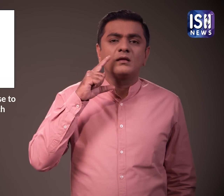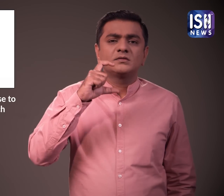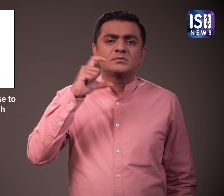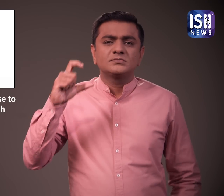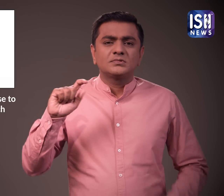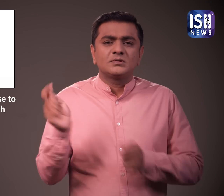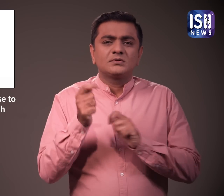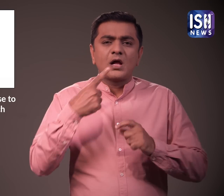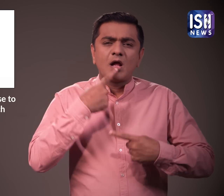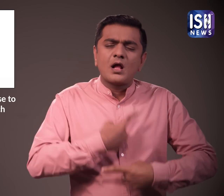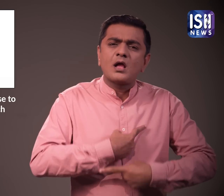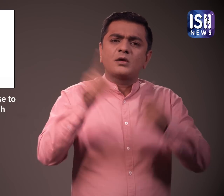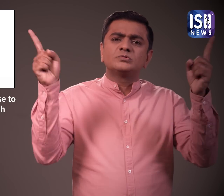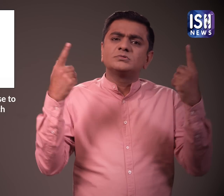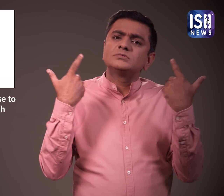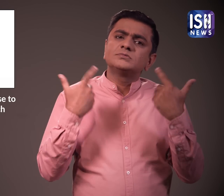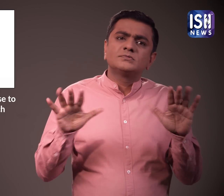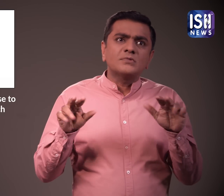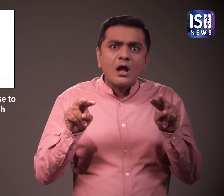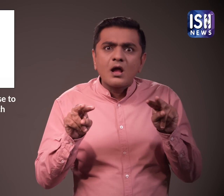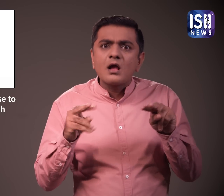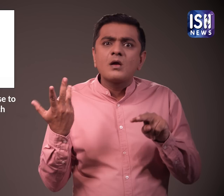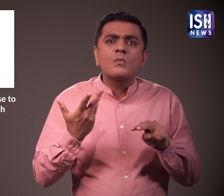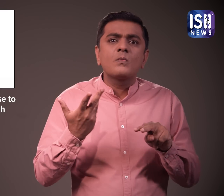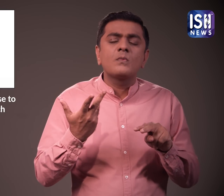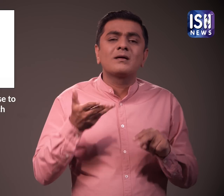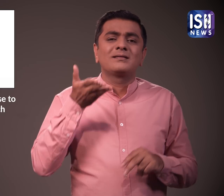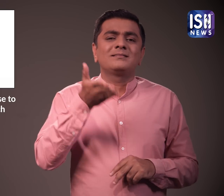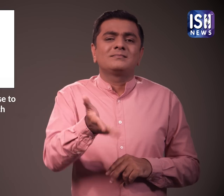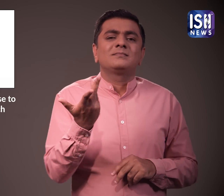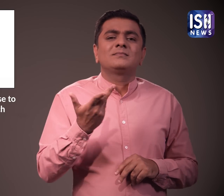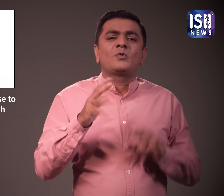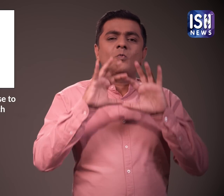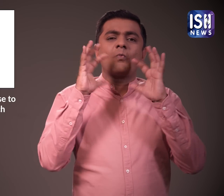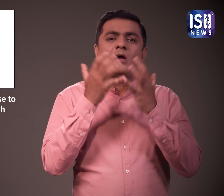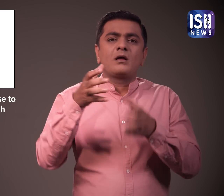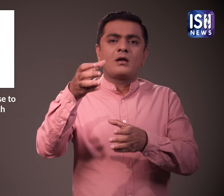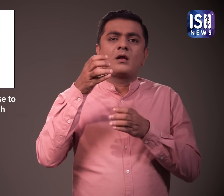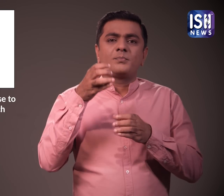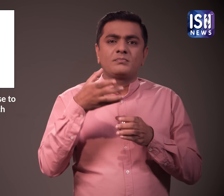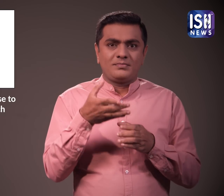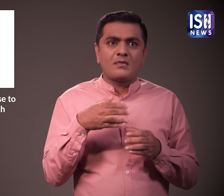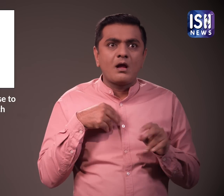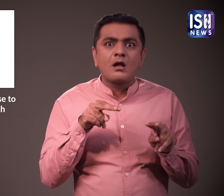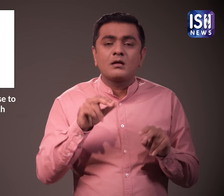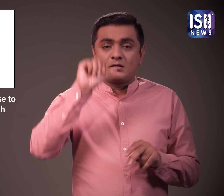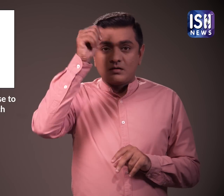ICC ने वान डे विश्व कप के कारक्रम की घोशना की थी जो भारत की मेजवानी में भारत, औस्ट्रेलिया,